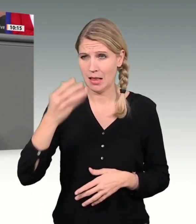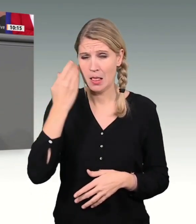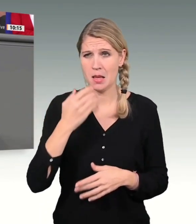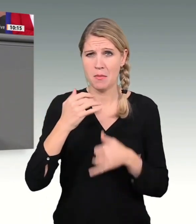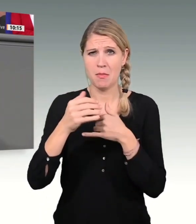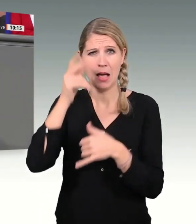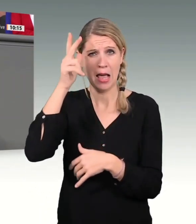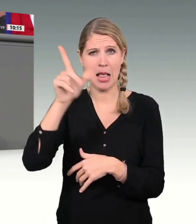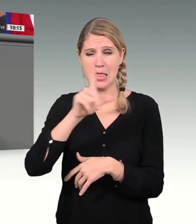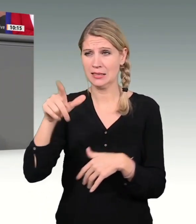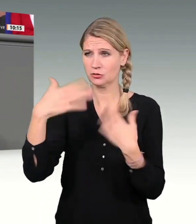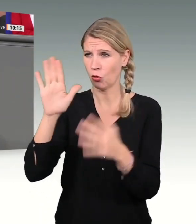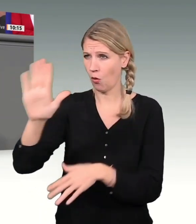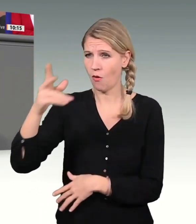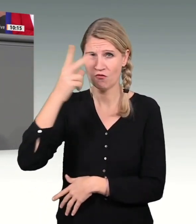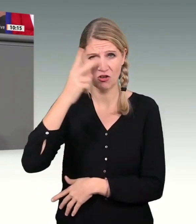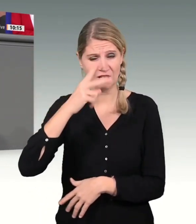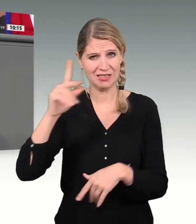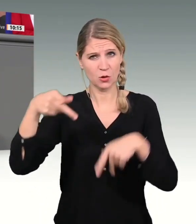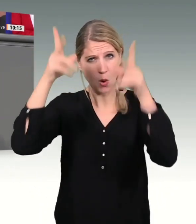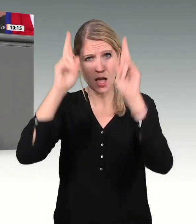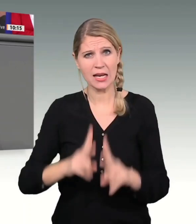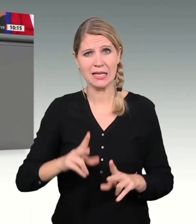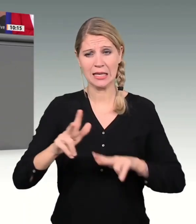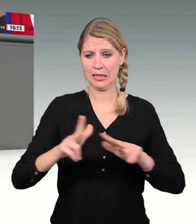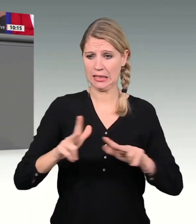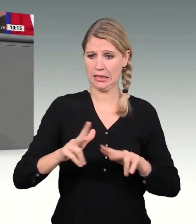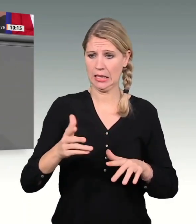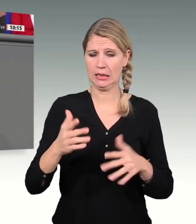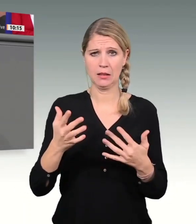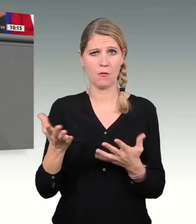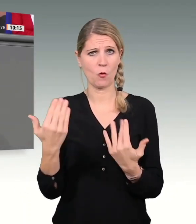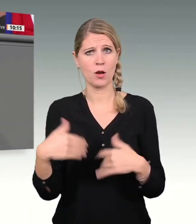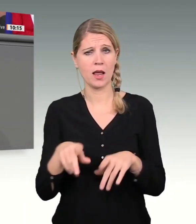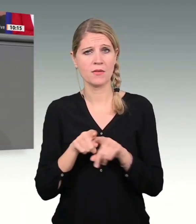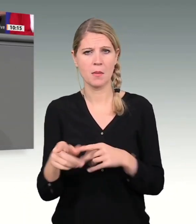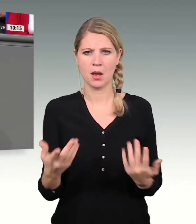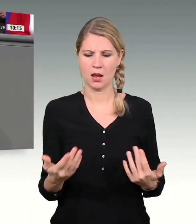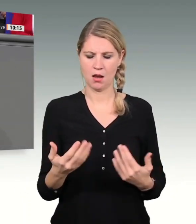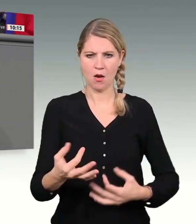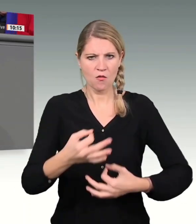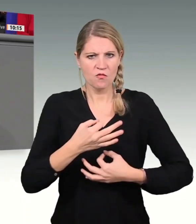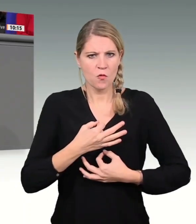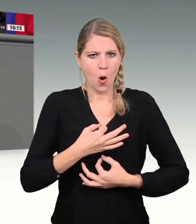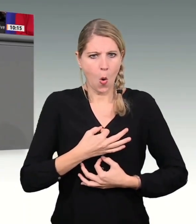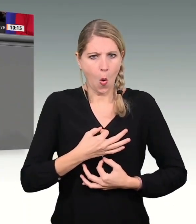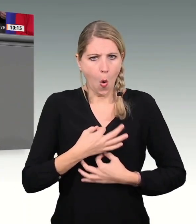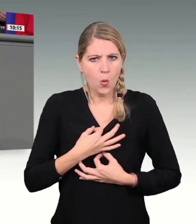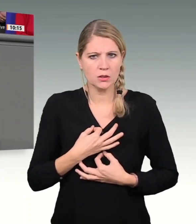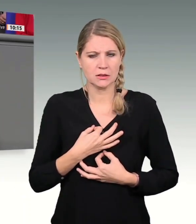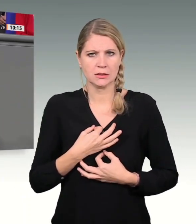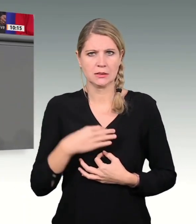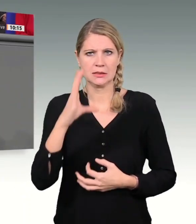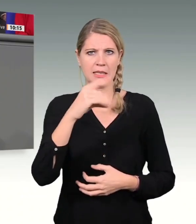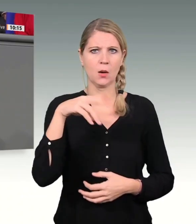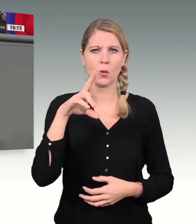vom richtig Regieren der FDP? Für uns als CDU-CSU-Fraktion hat dies jedenfalls nichts mit